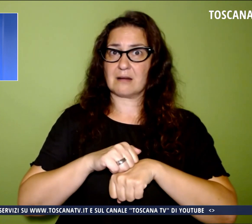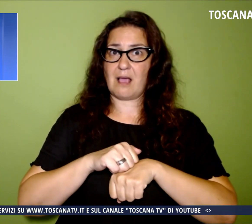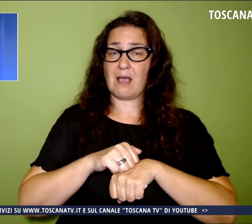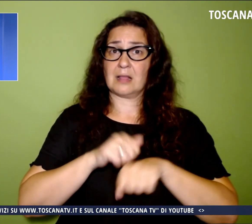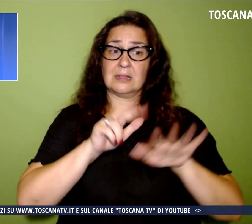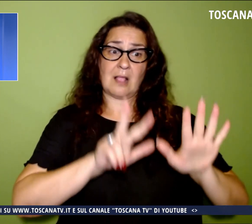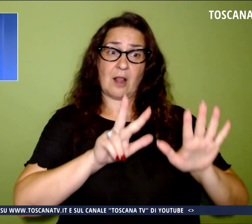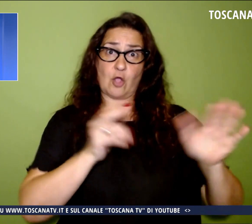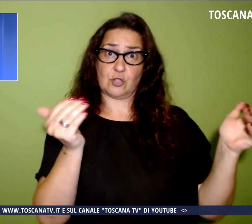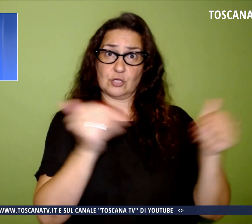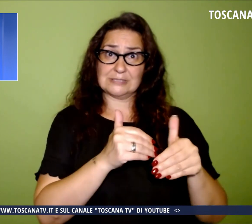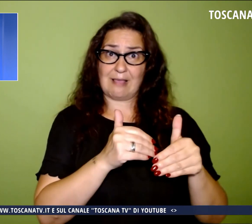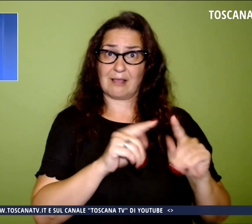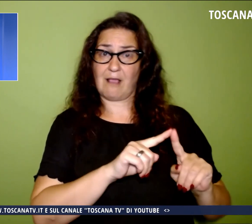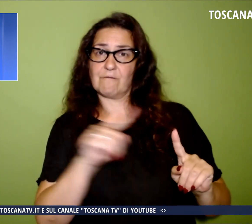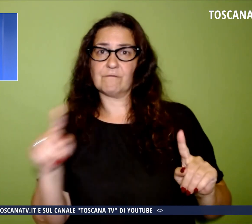24.